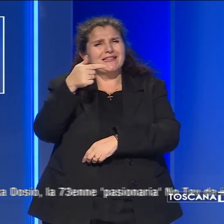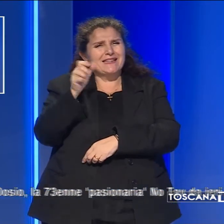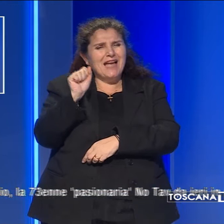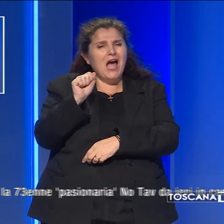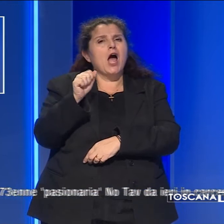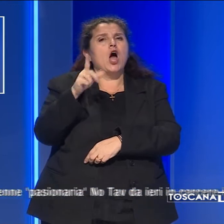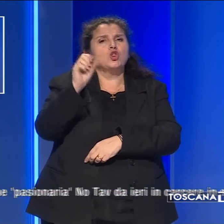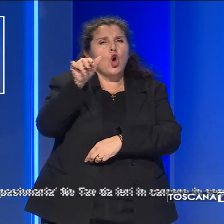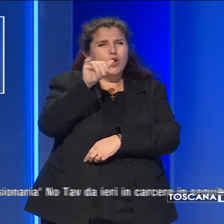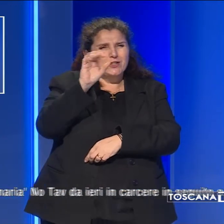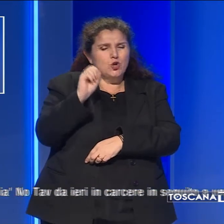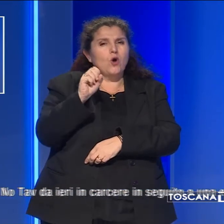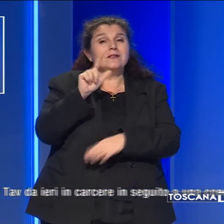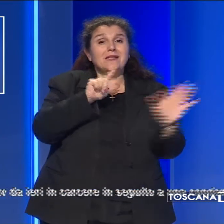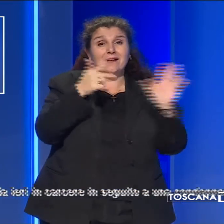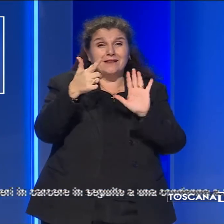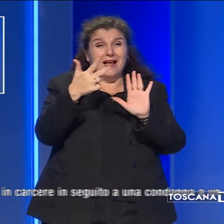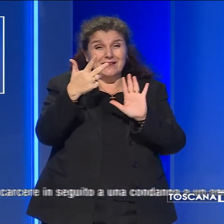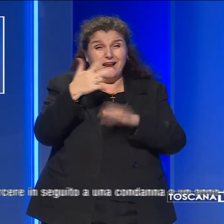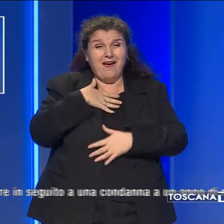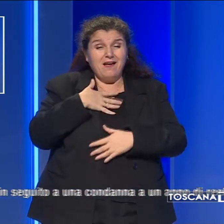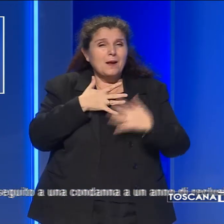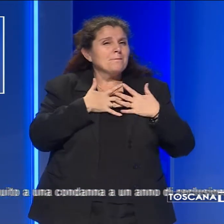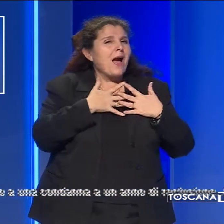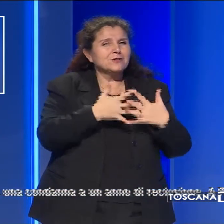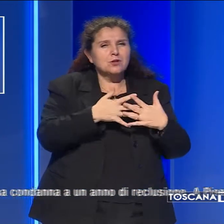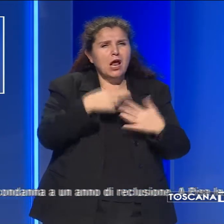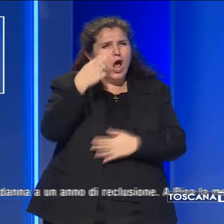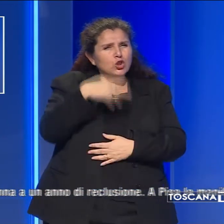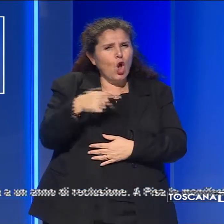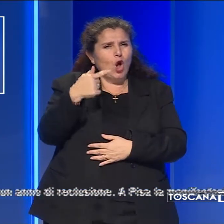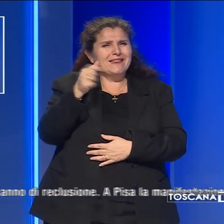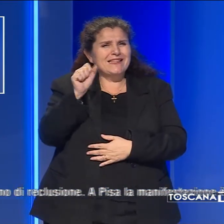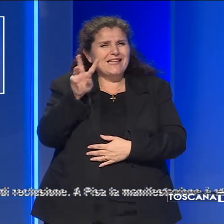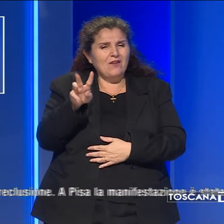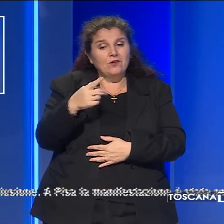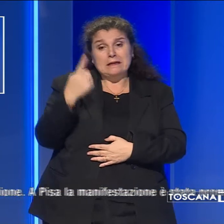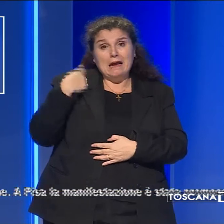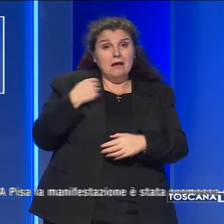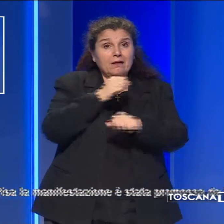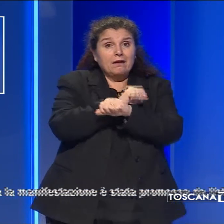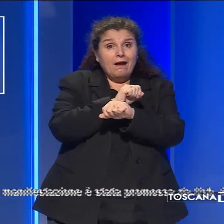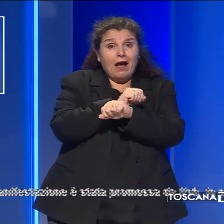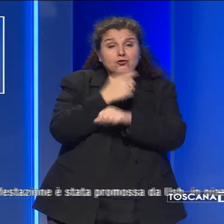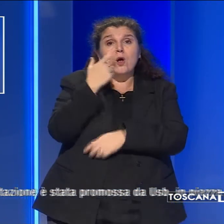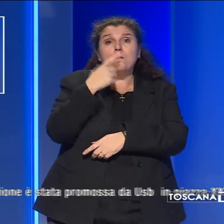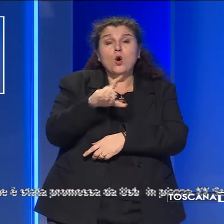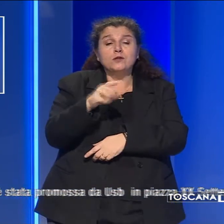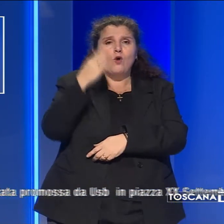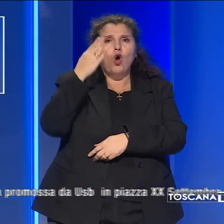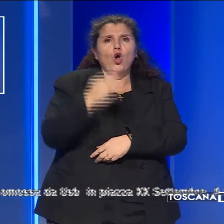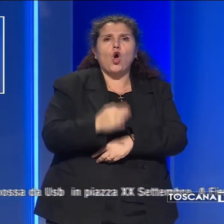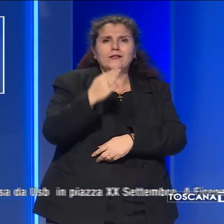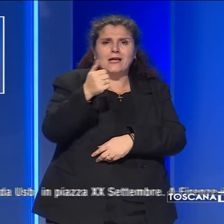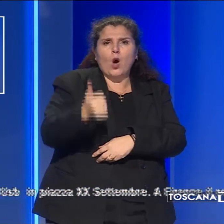73enne passionaria Notav, da ieri in carcere in seguito a una condanna